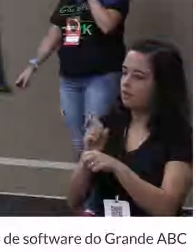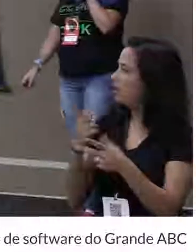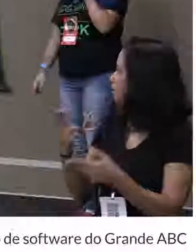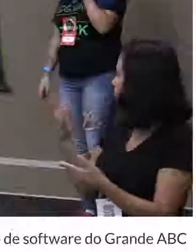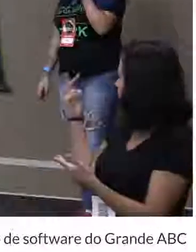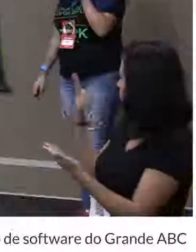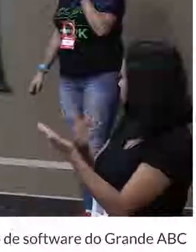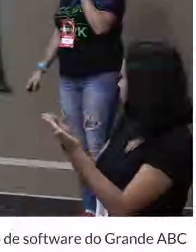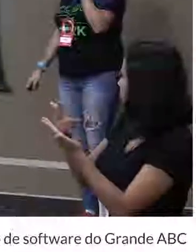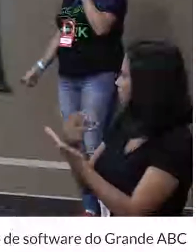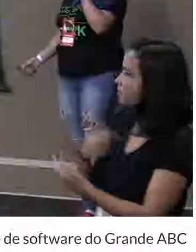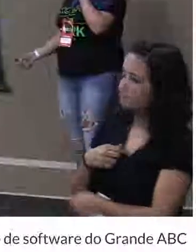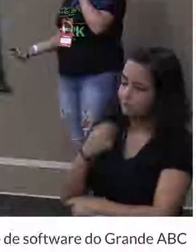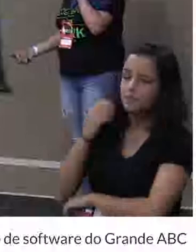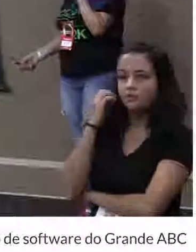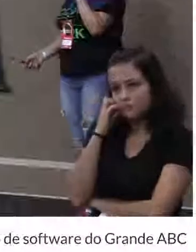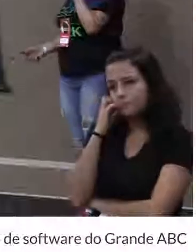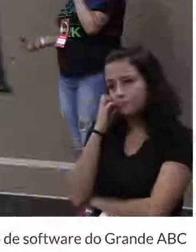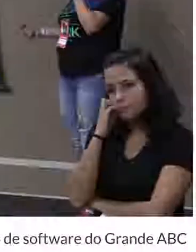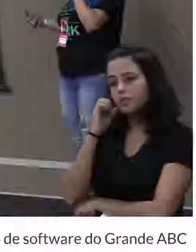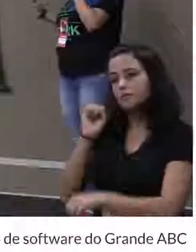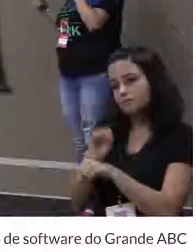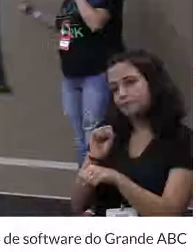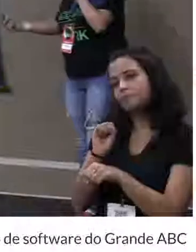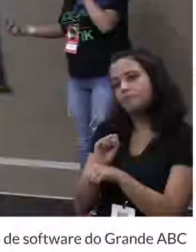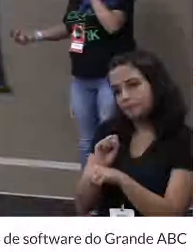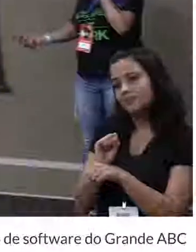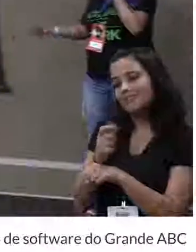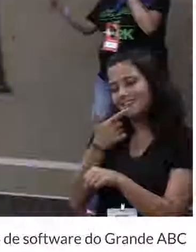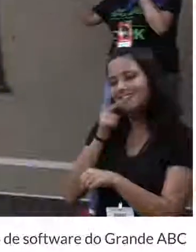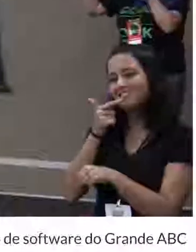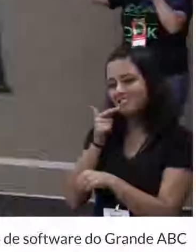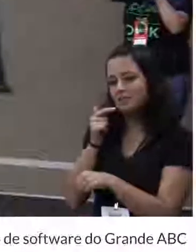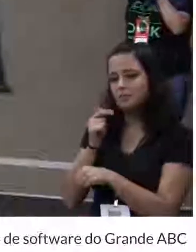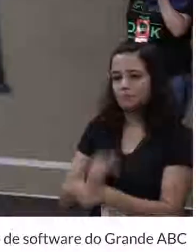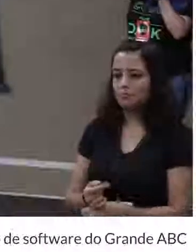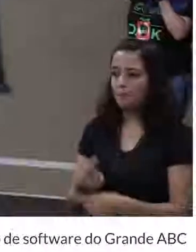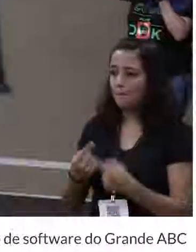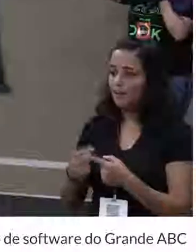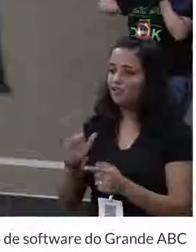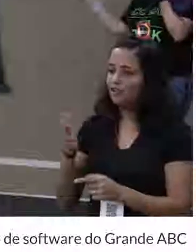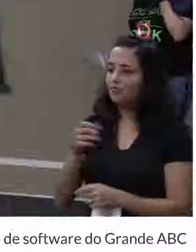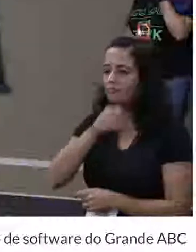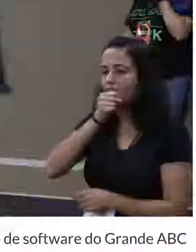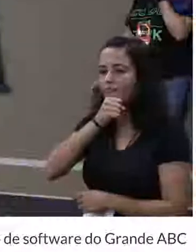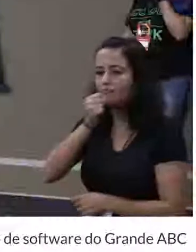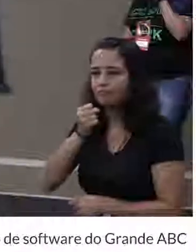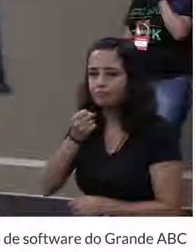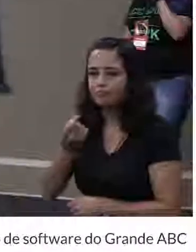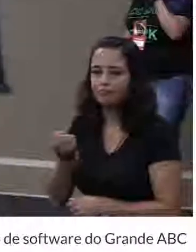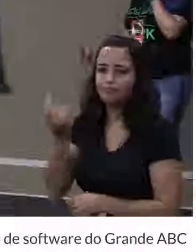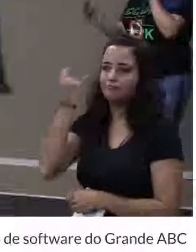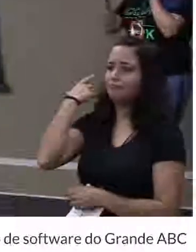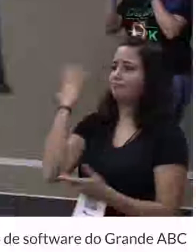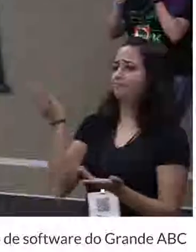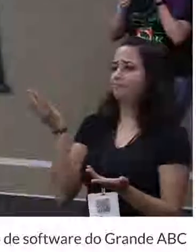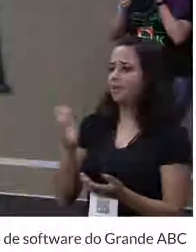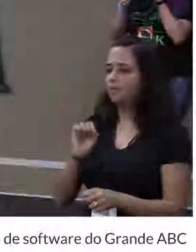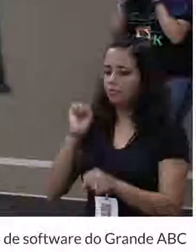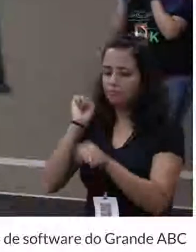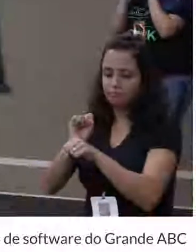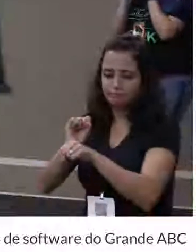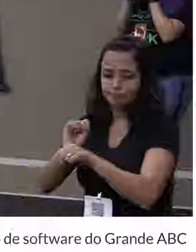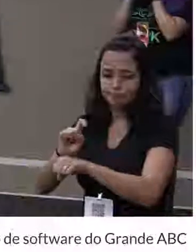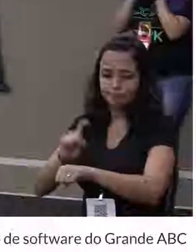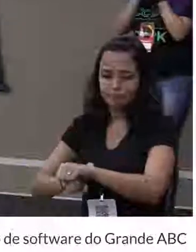GIF. A gente vai ficar balançando a cabeça velha, feliz com uma coisa que é do passado. A gente parou no